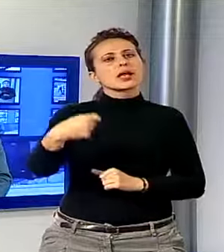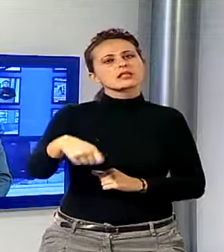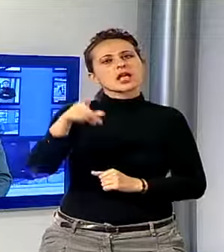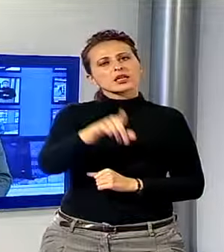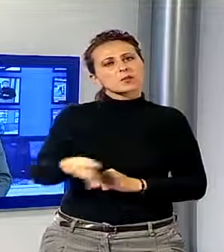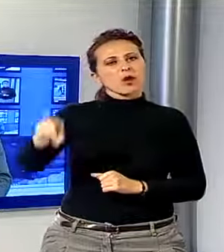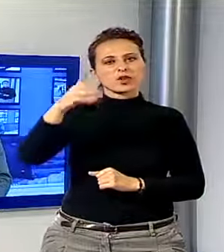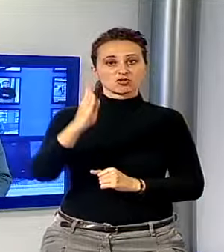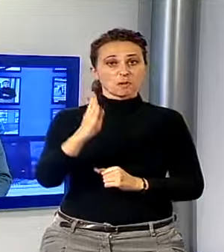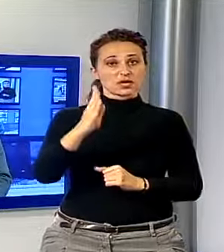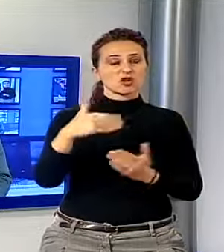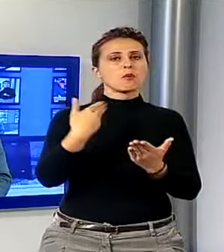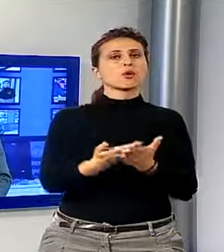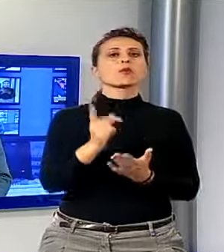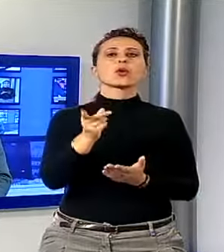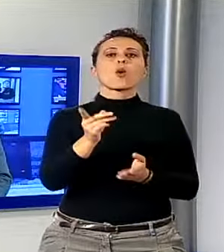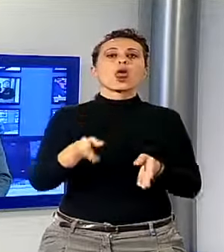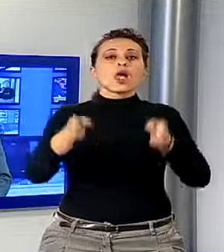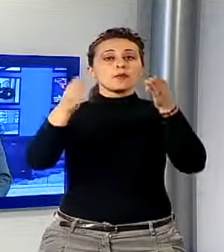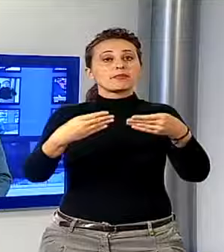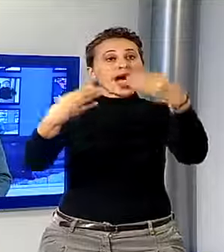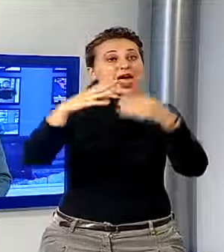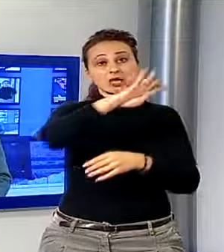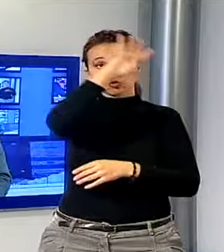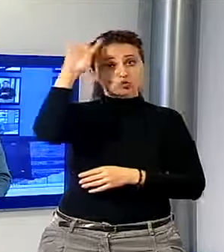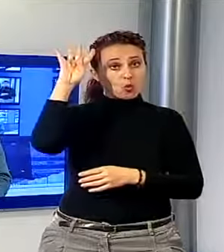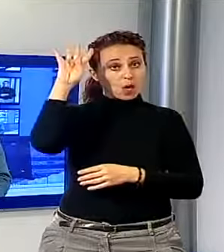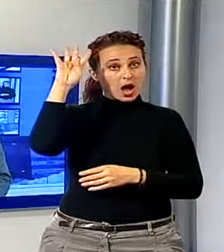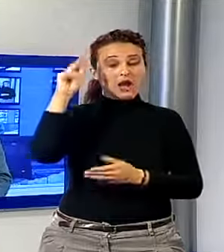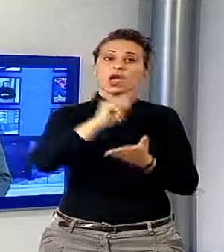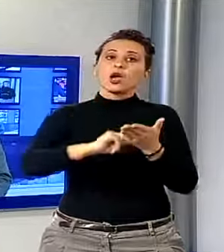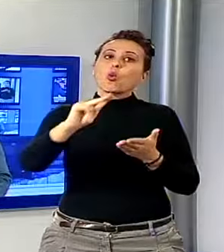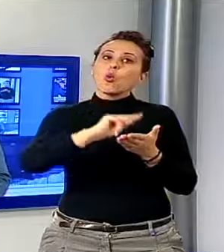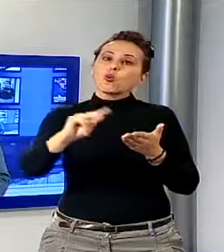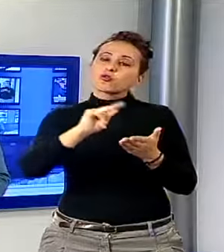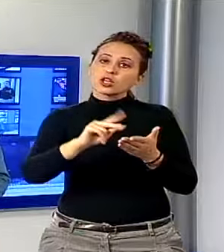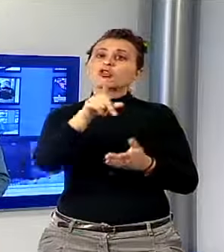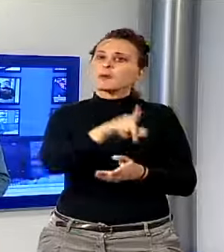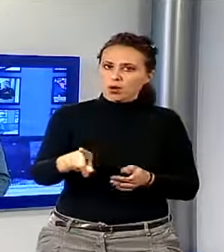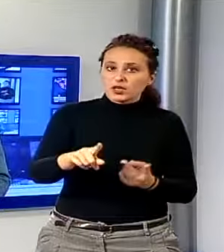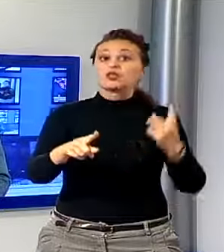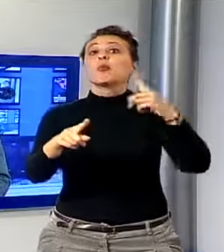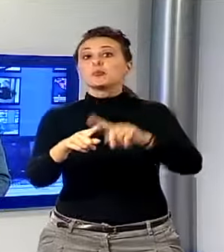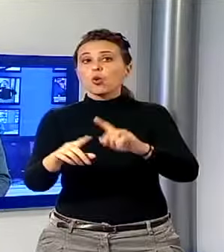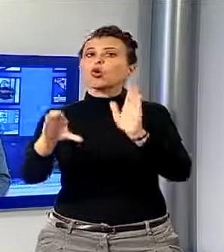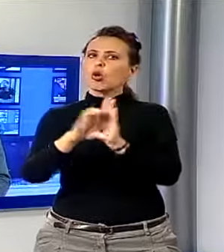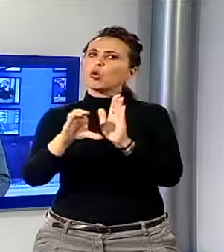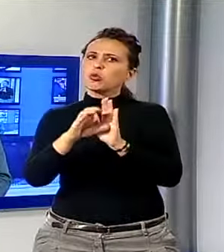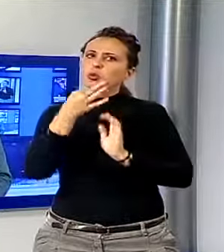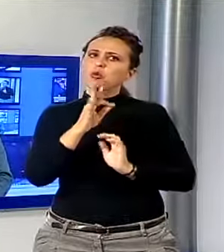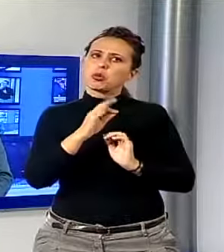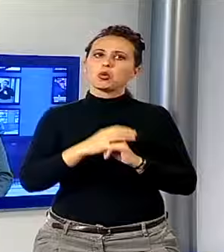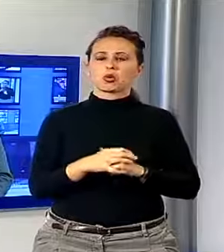proposto che Palazzo Ducale possa diventare, oltre che della provincia, anche sede del comune di Lucca.